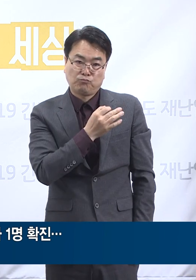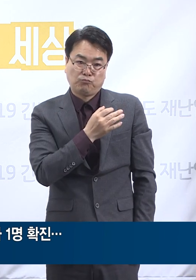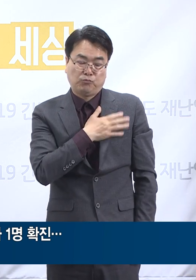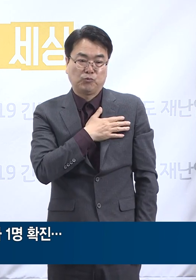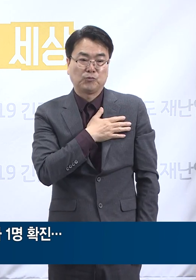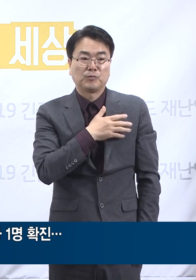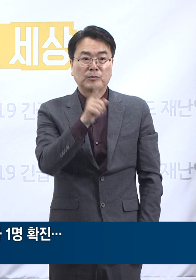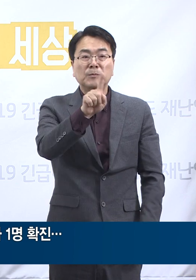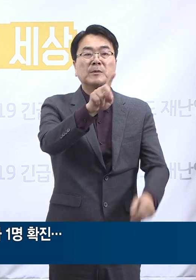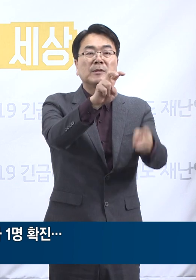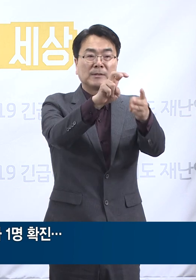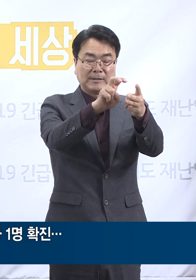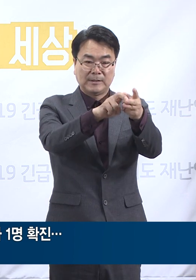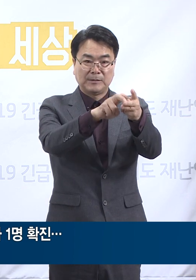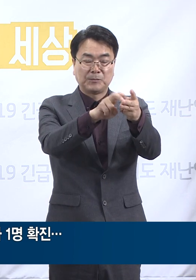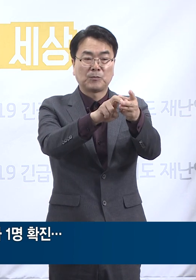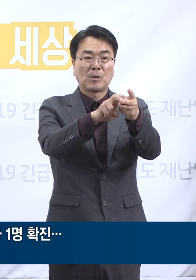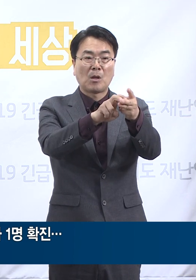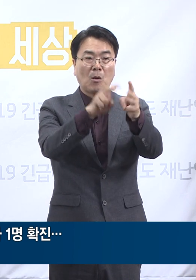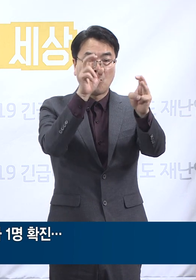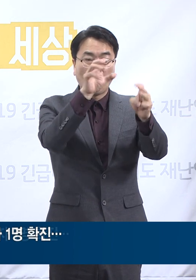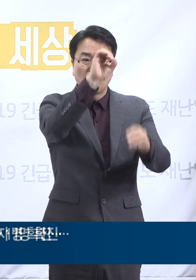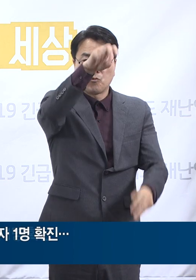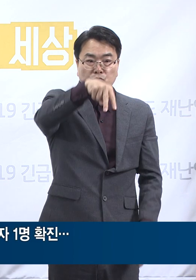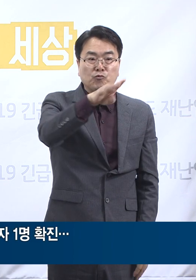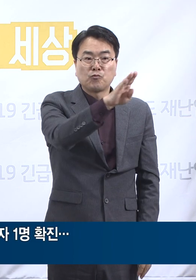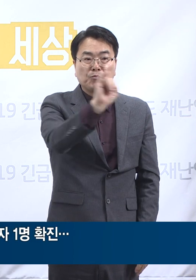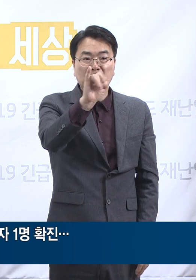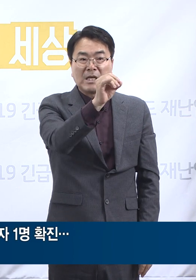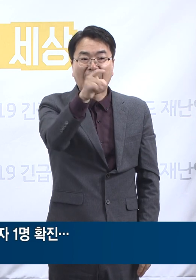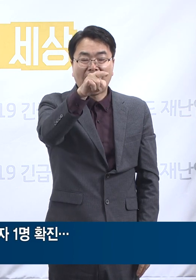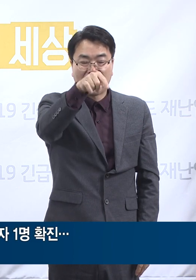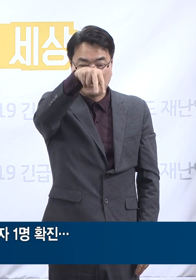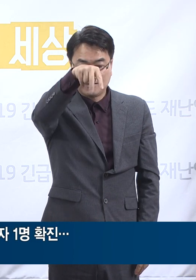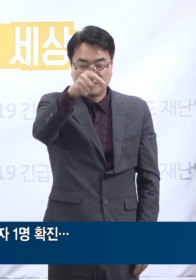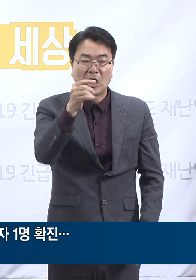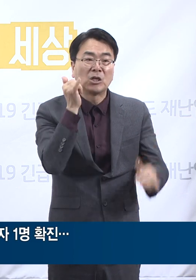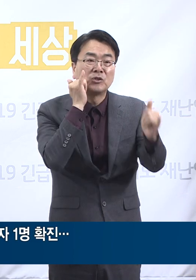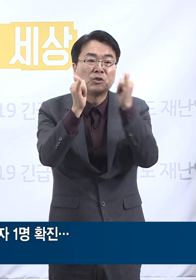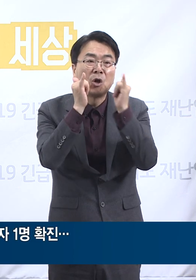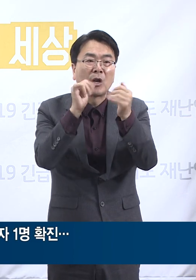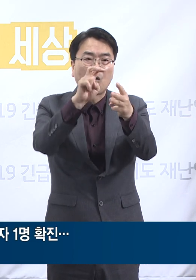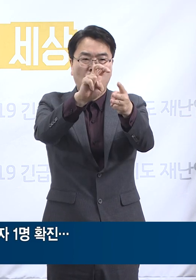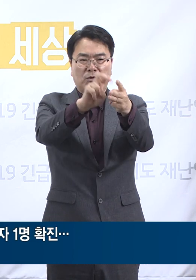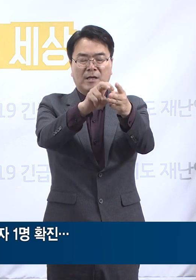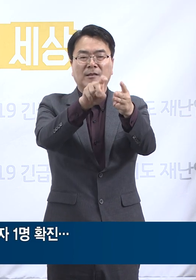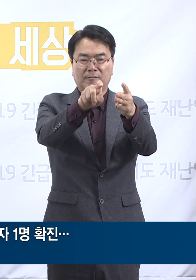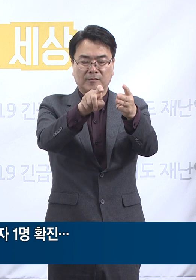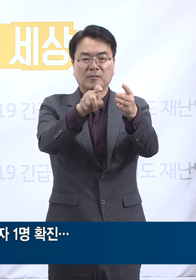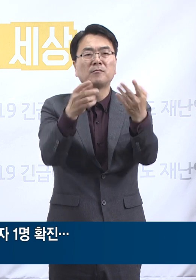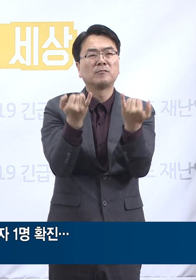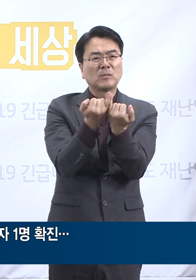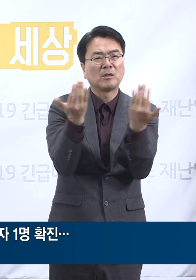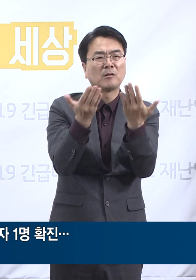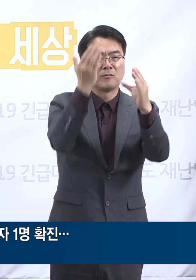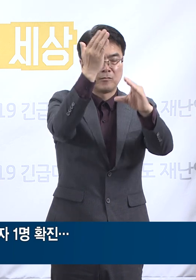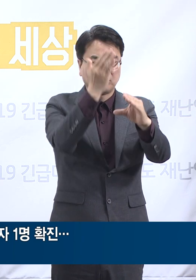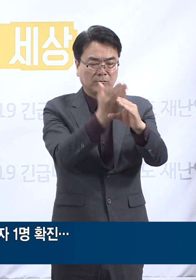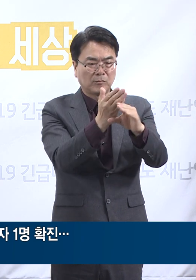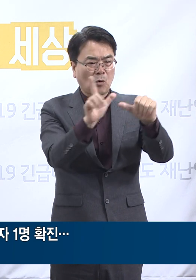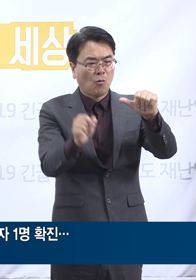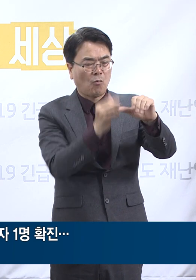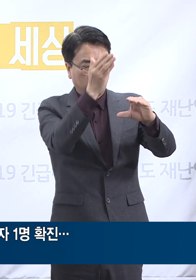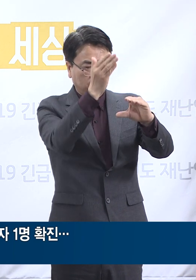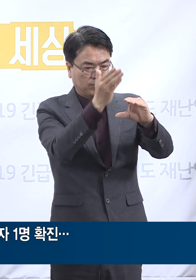신규 확진 상황입니다. 확진자는 유베이스 콜센터 7층에 근무하는 20대 여성으로 지난 5월 23일부터 24일